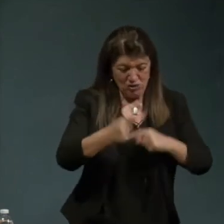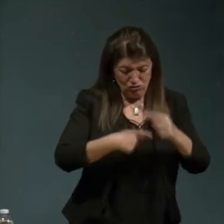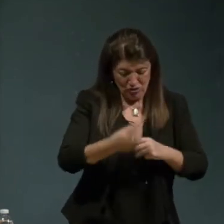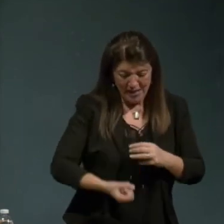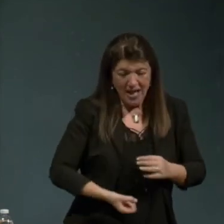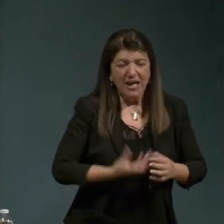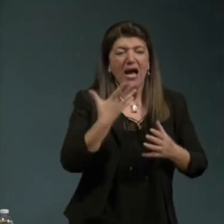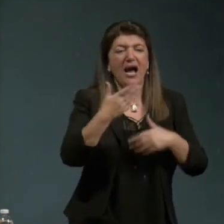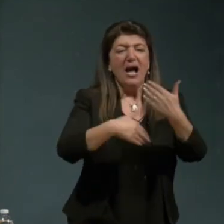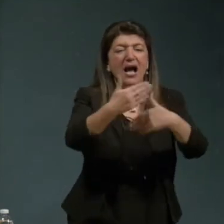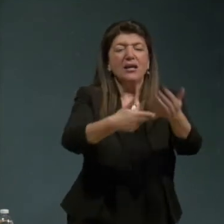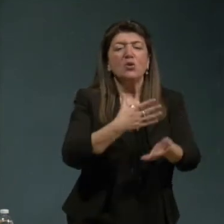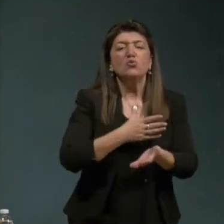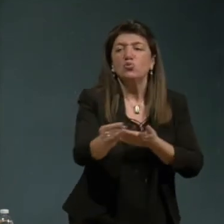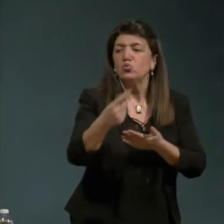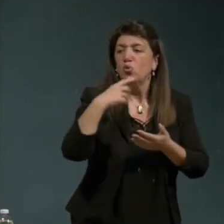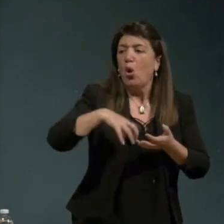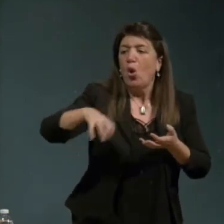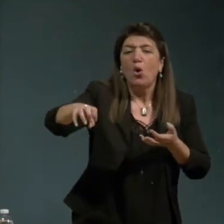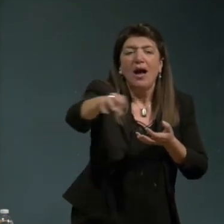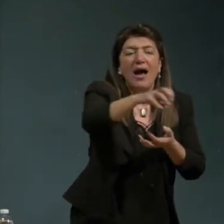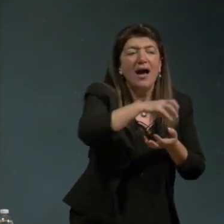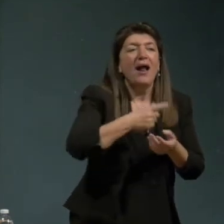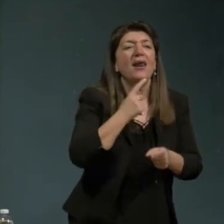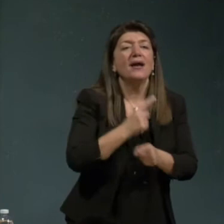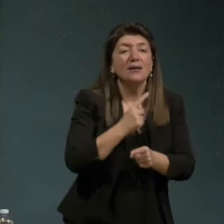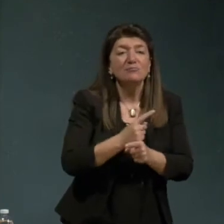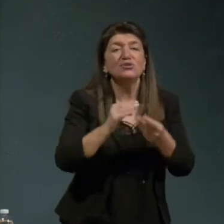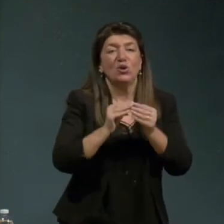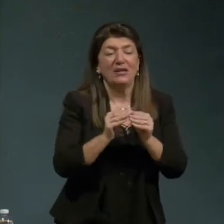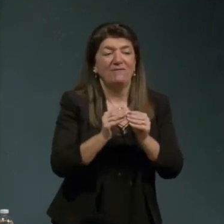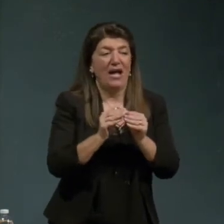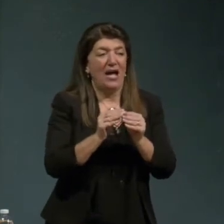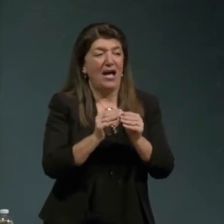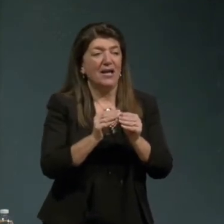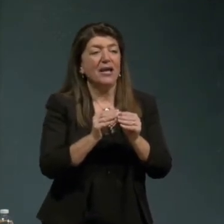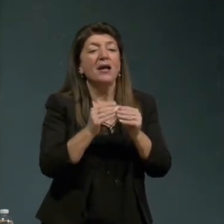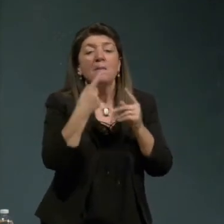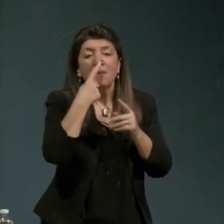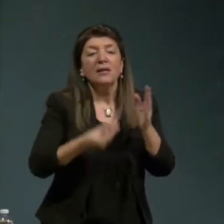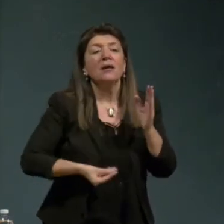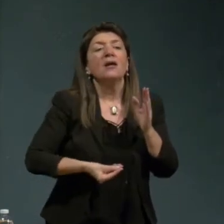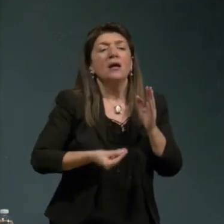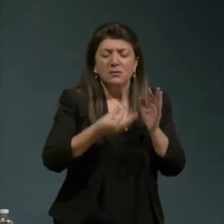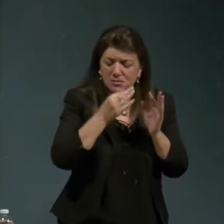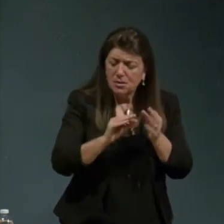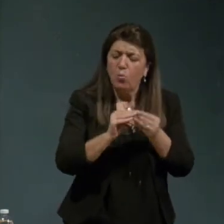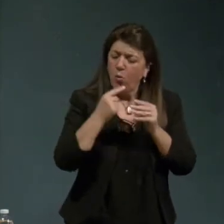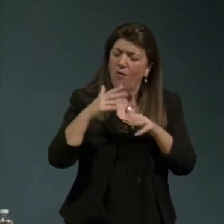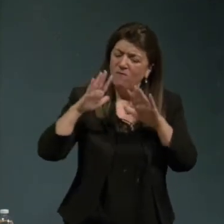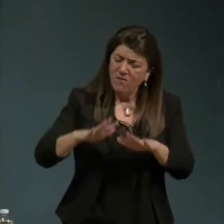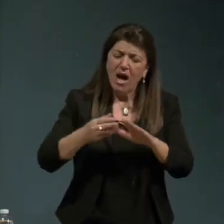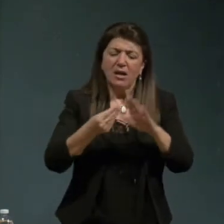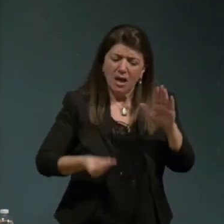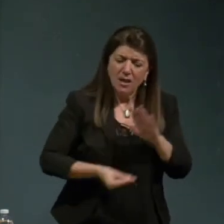che deve fare una contrapposizione del sviluppo mondiale